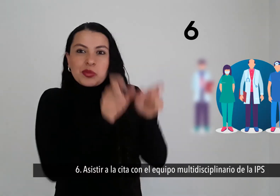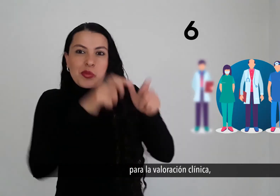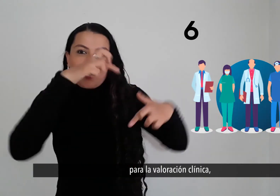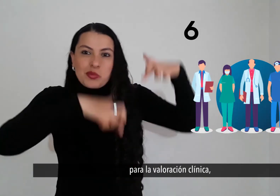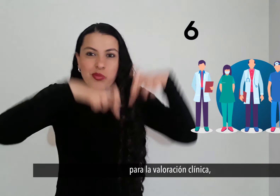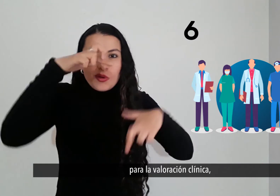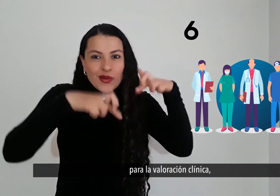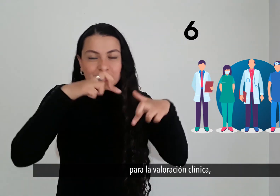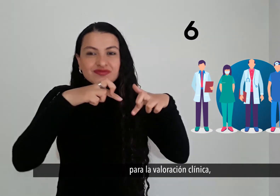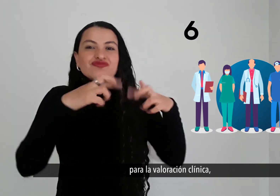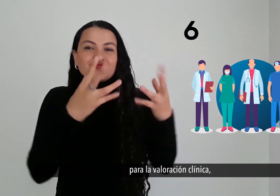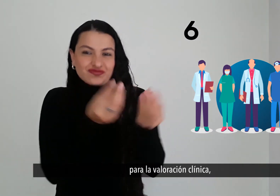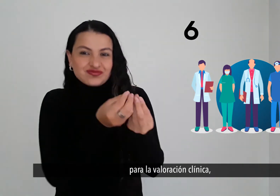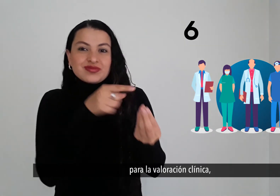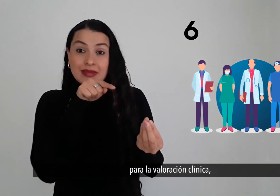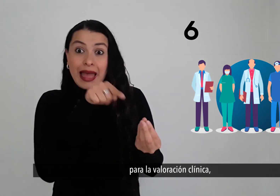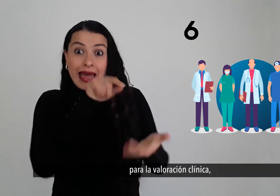Para la valoración clínica